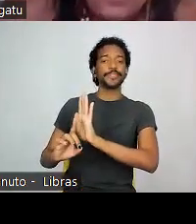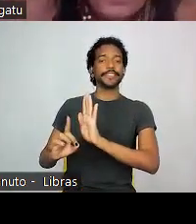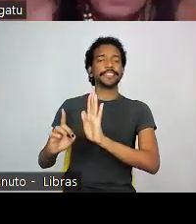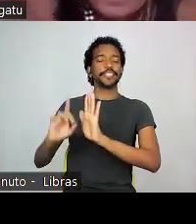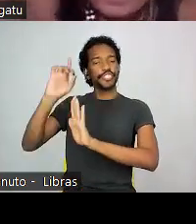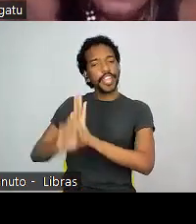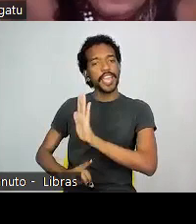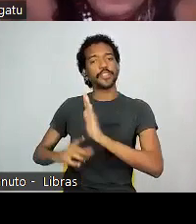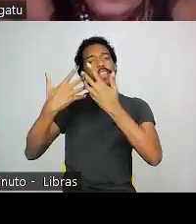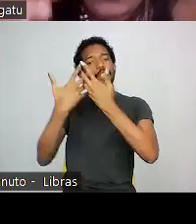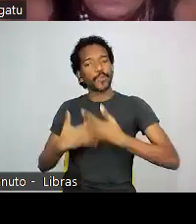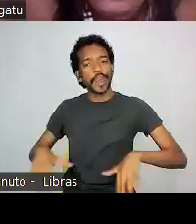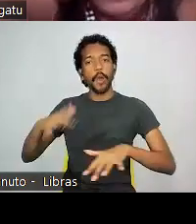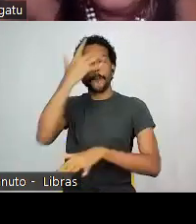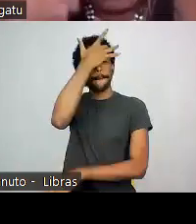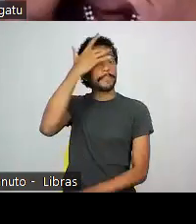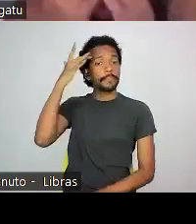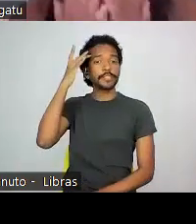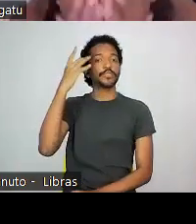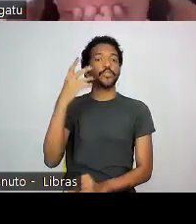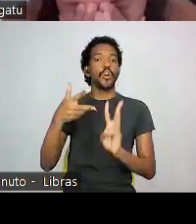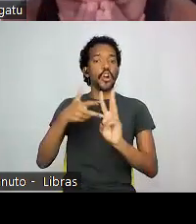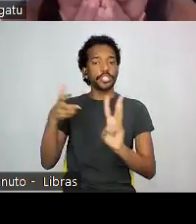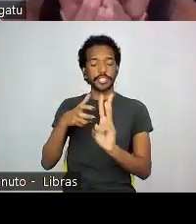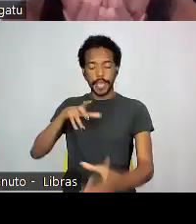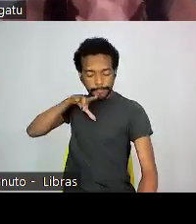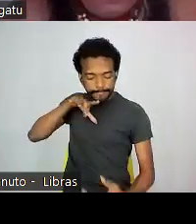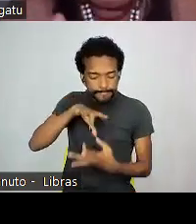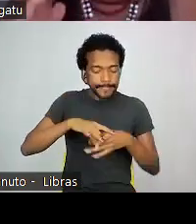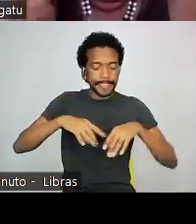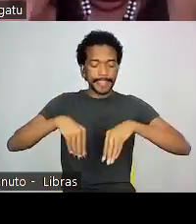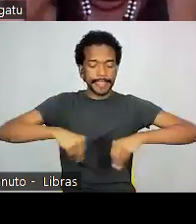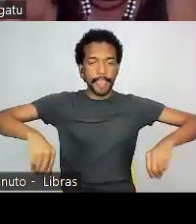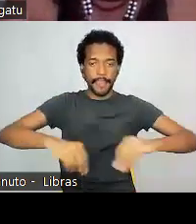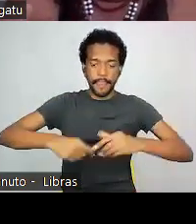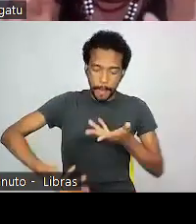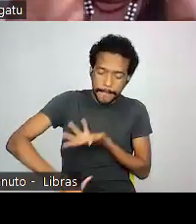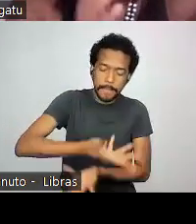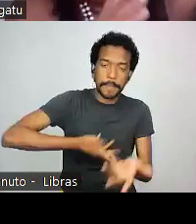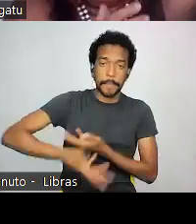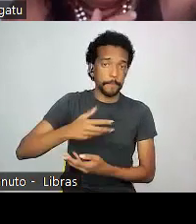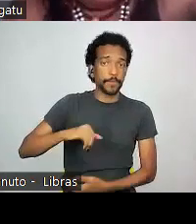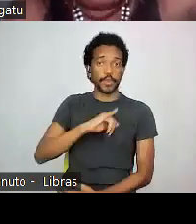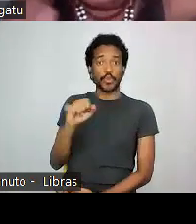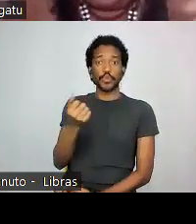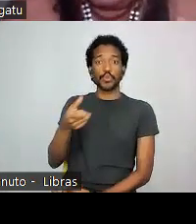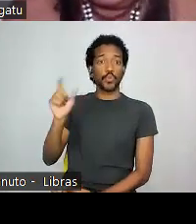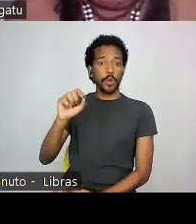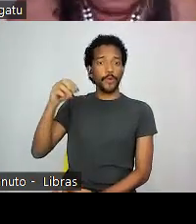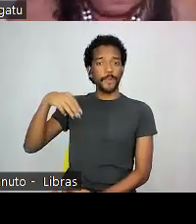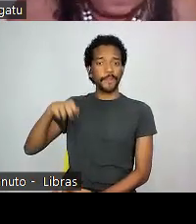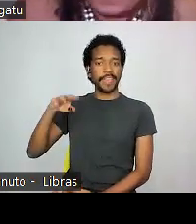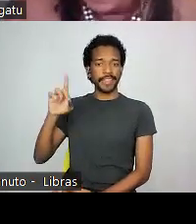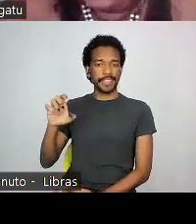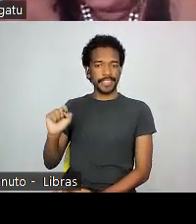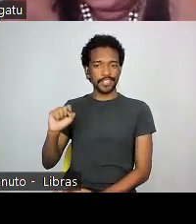originário, relacional, existencial com a Terra. João Mendes Júnior, em 1911, um jurista,